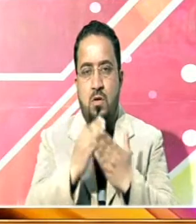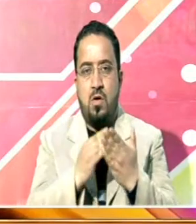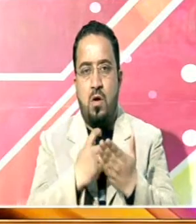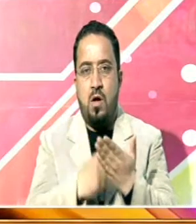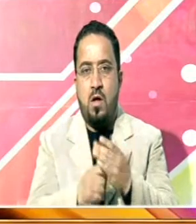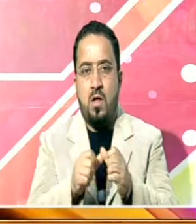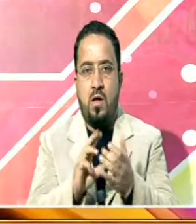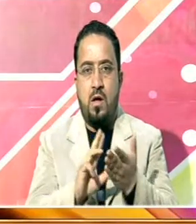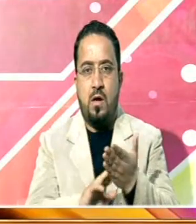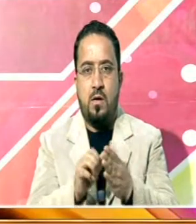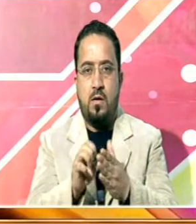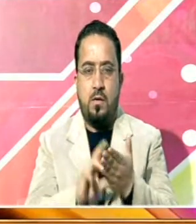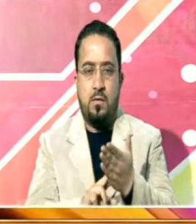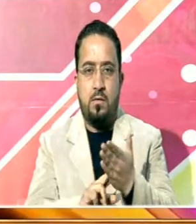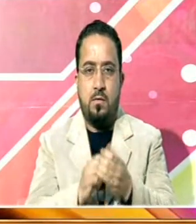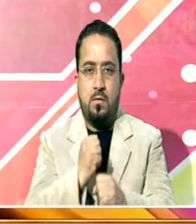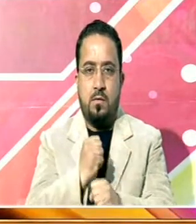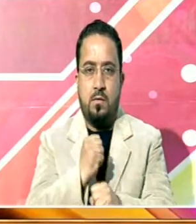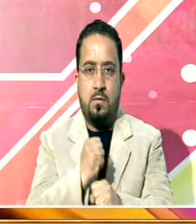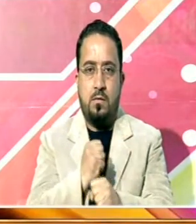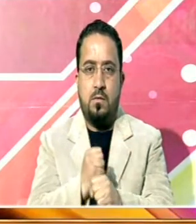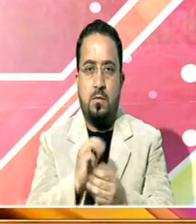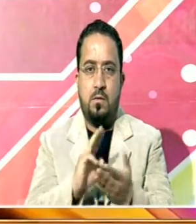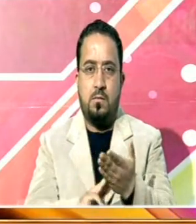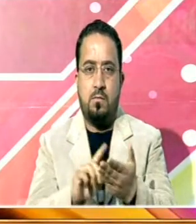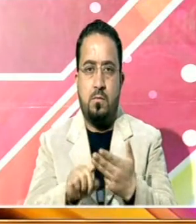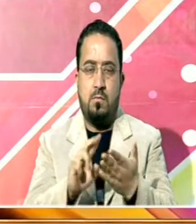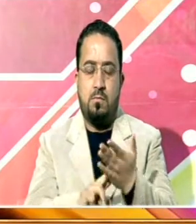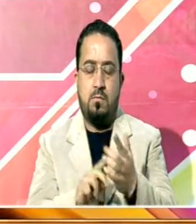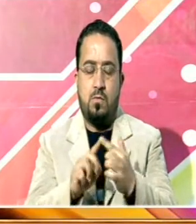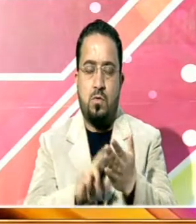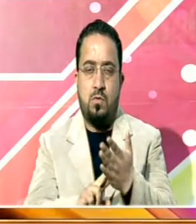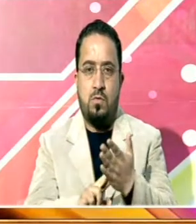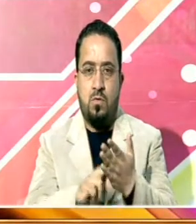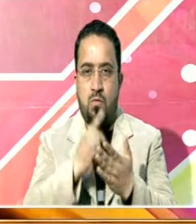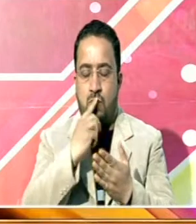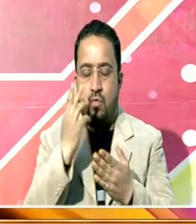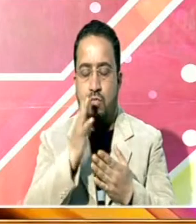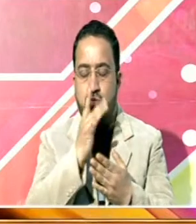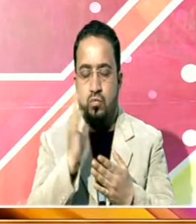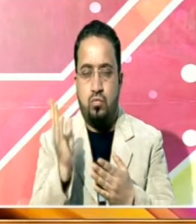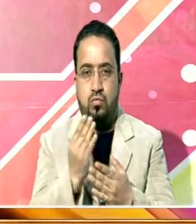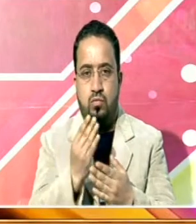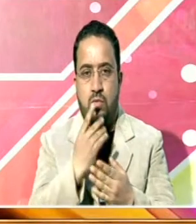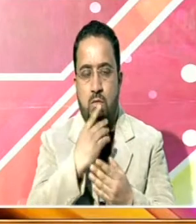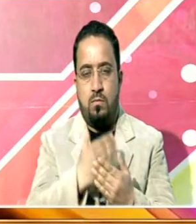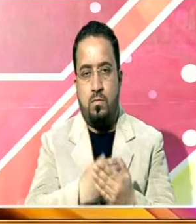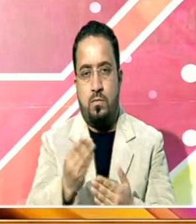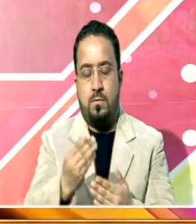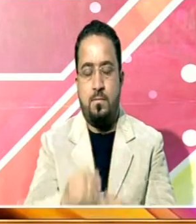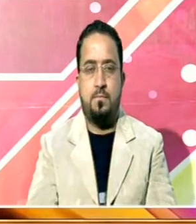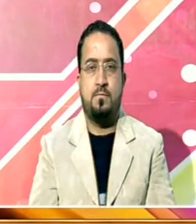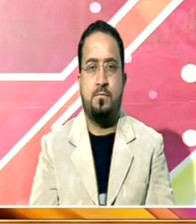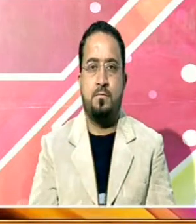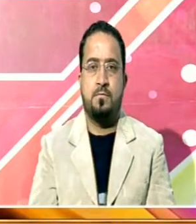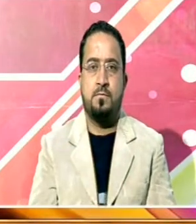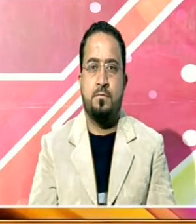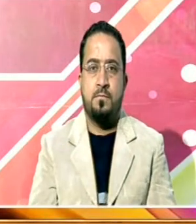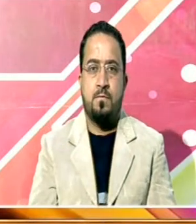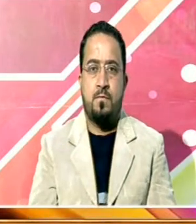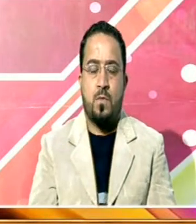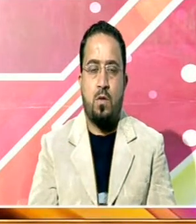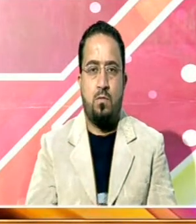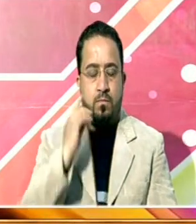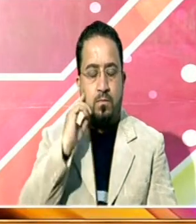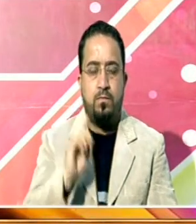اور تزق عید شام کے ساتھ منائی جا رہی ہے یہ